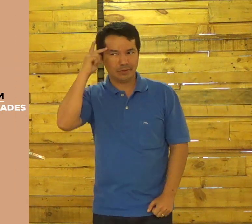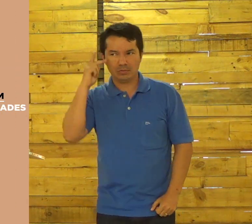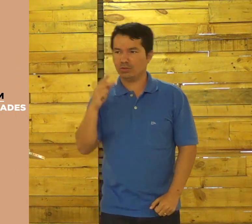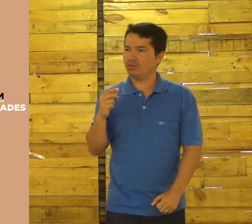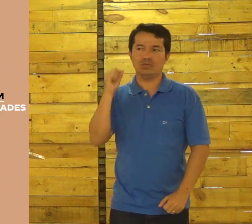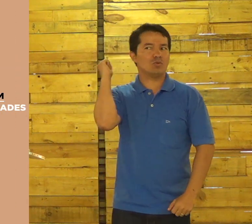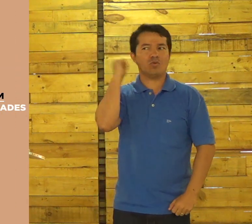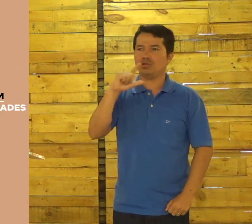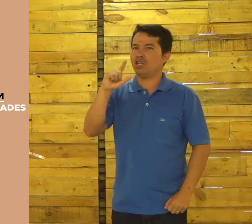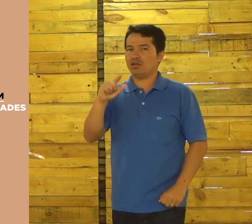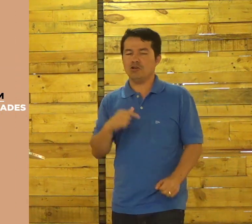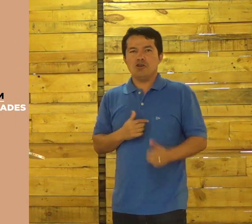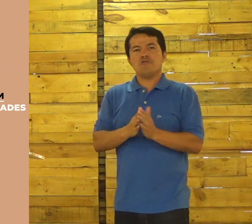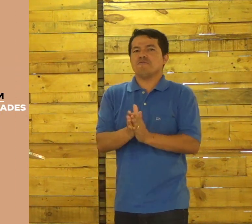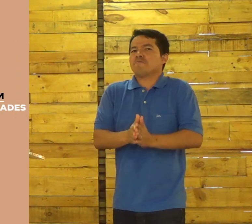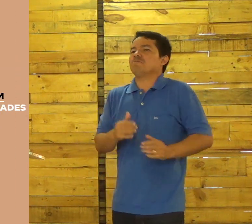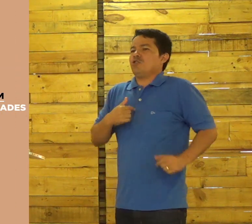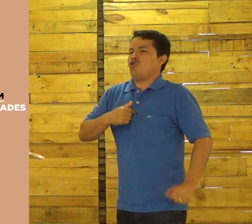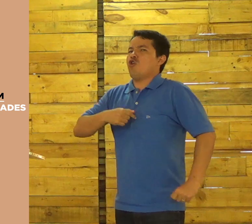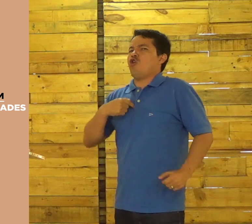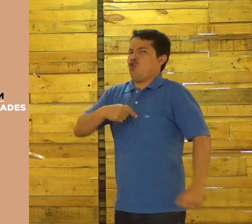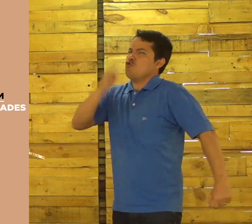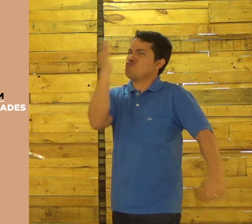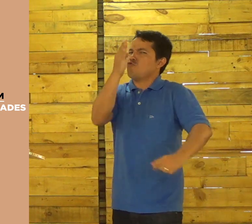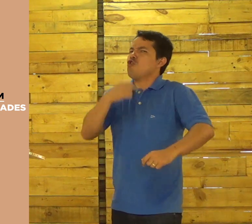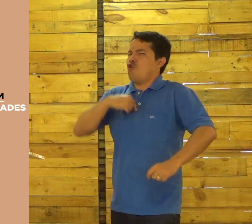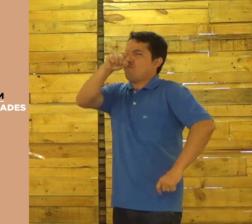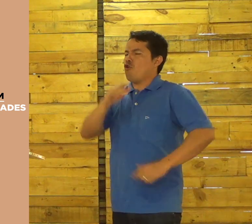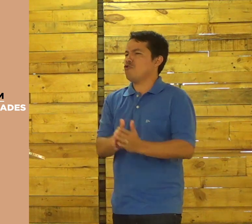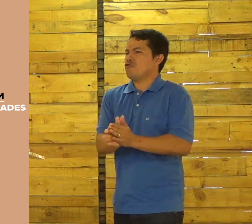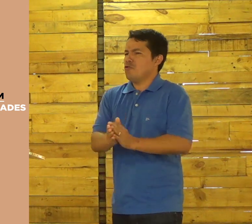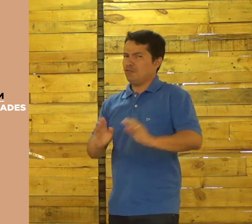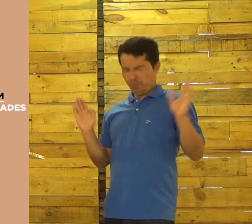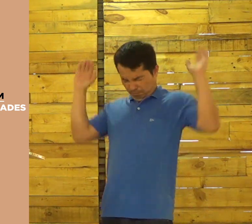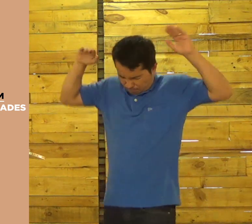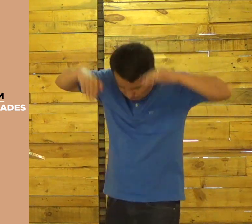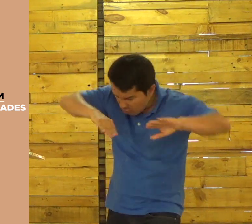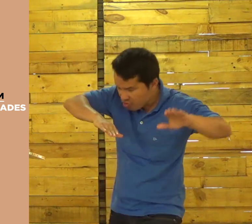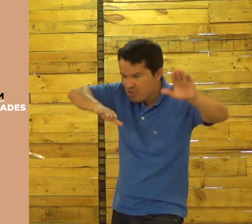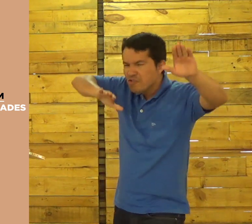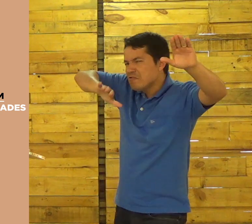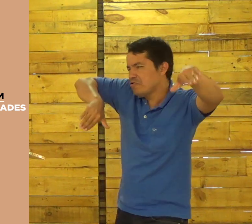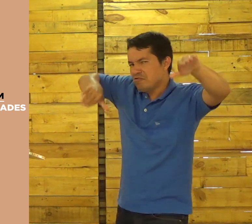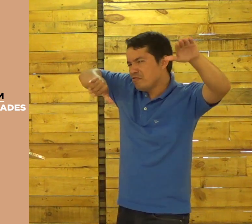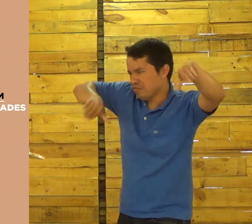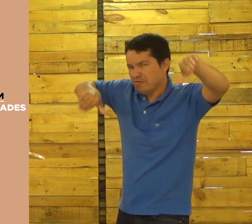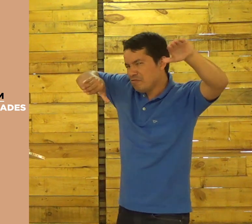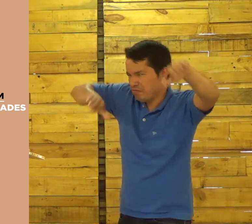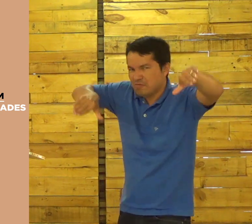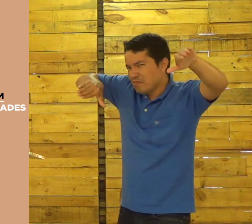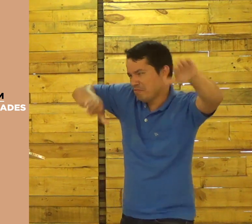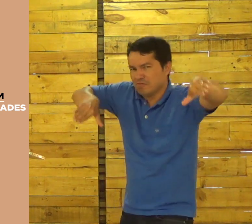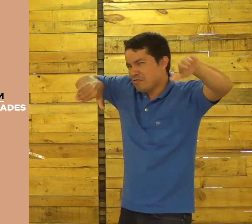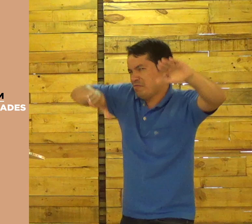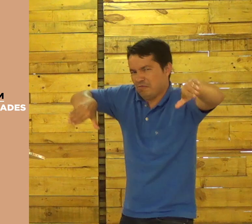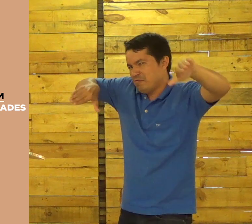E aí, as pessoas pensam, ah, eu vou nadar nesse lago aí.